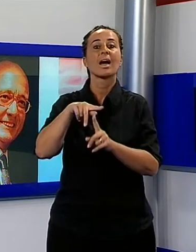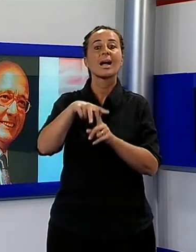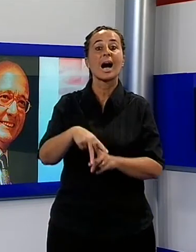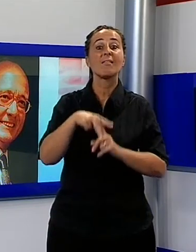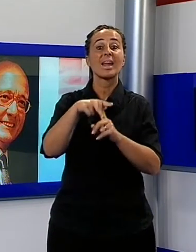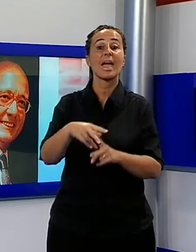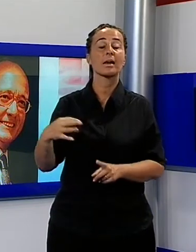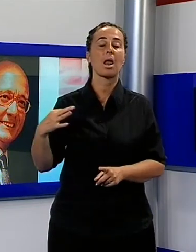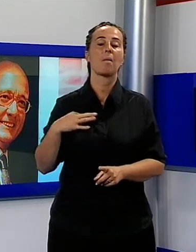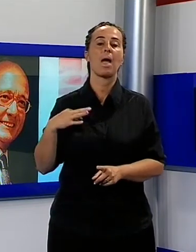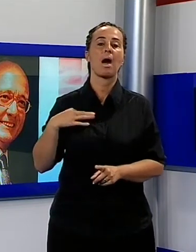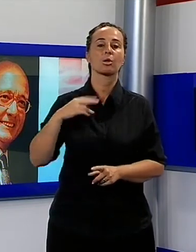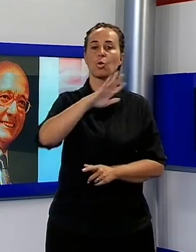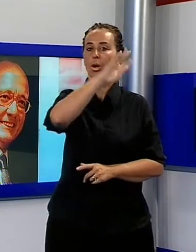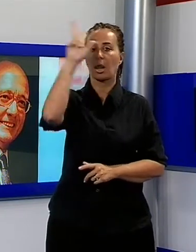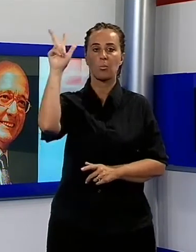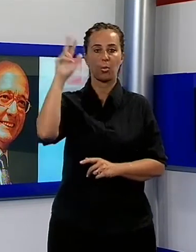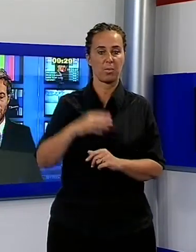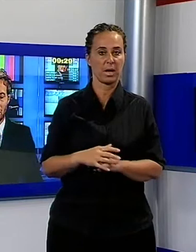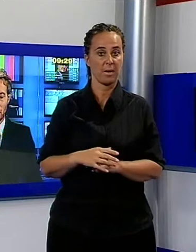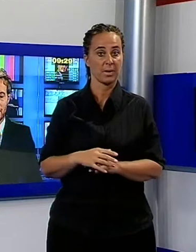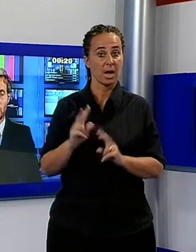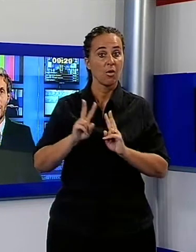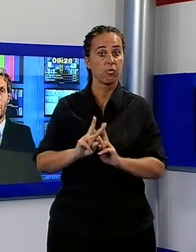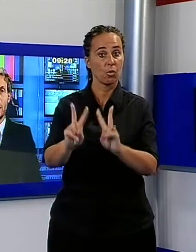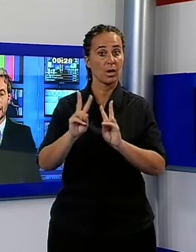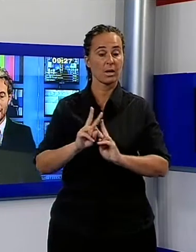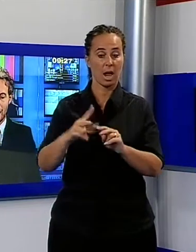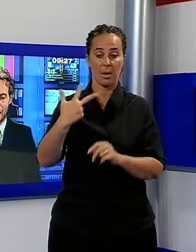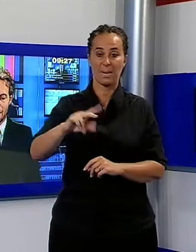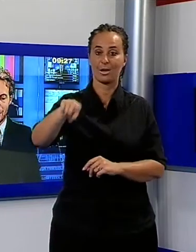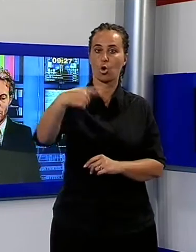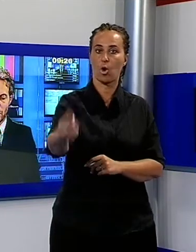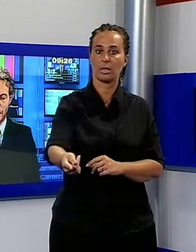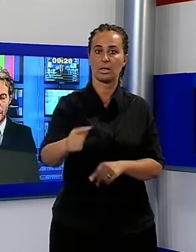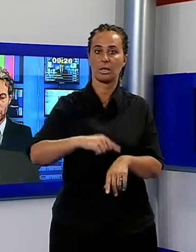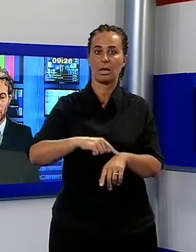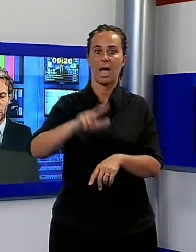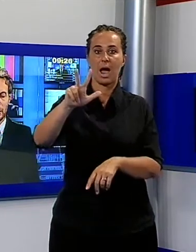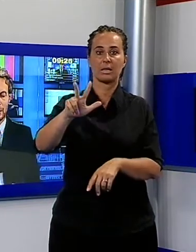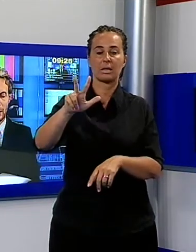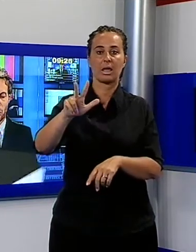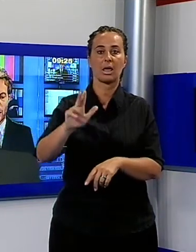funerali mercoledì alle ore 15 presso il santuario della Madonna sul monte dell'Argegna.